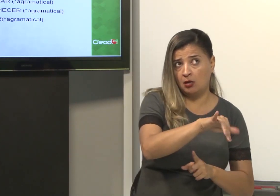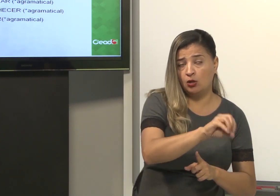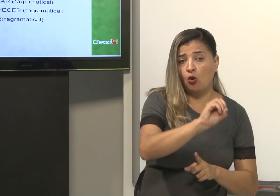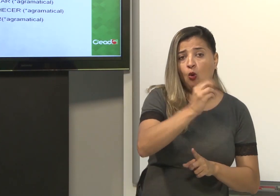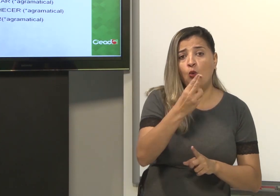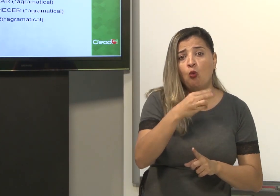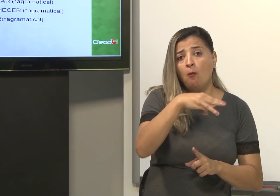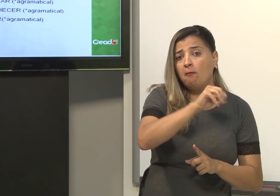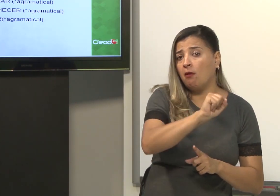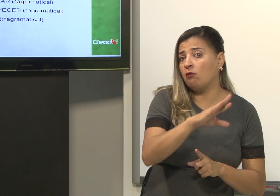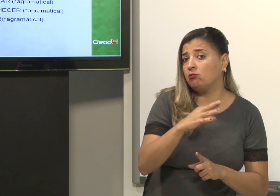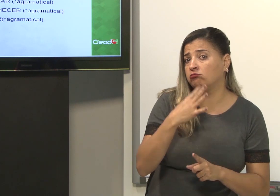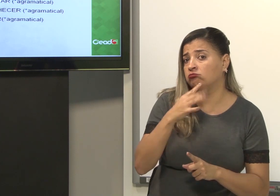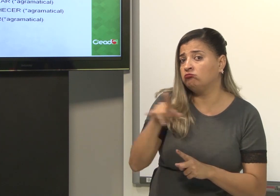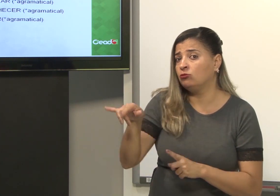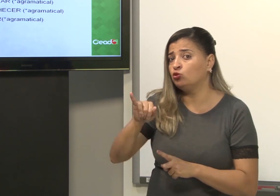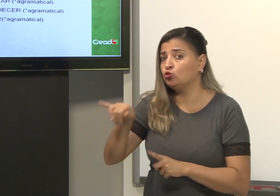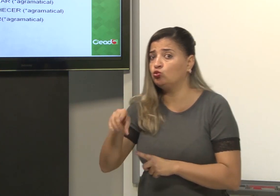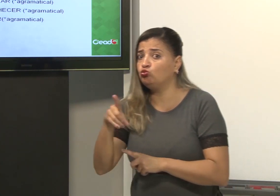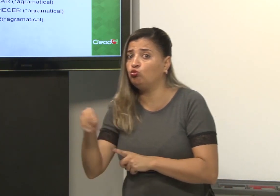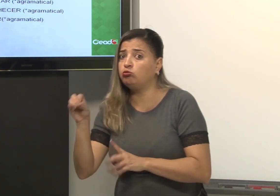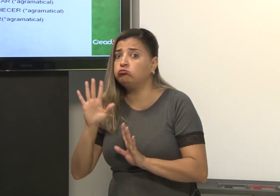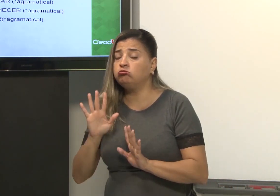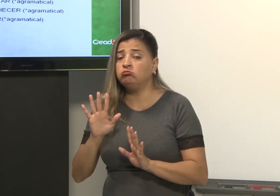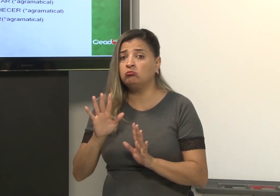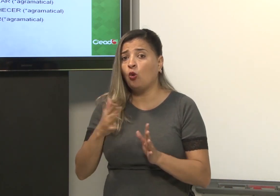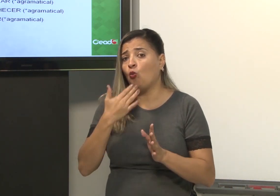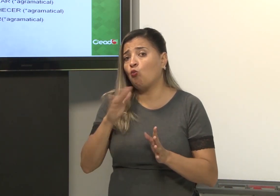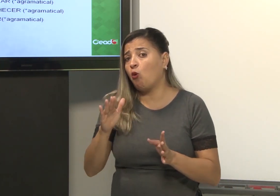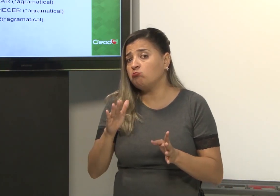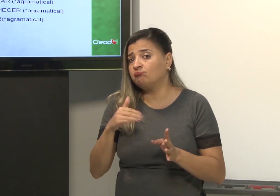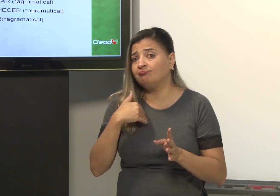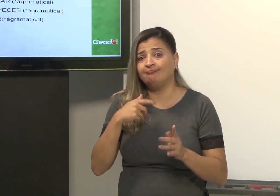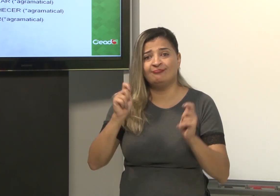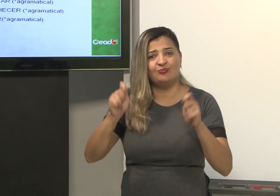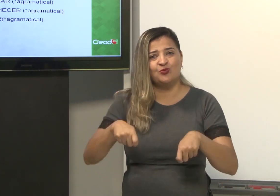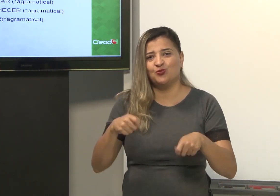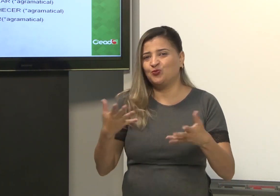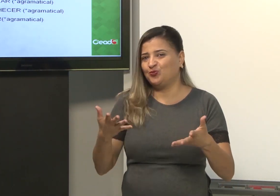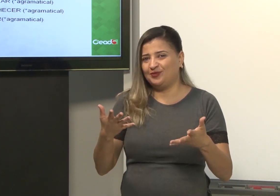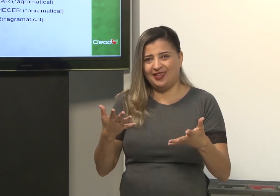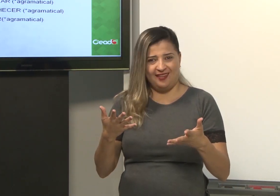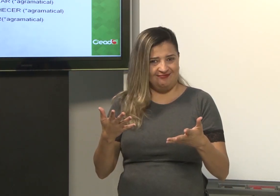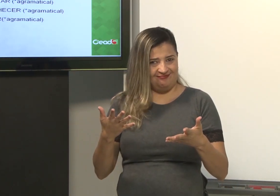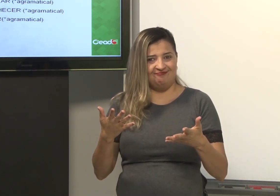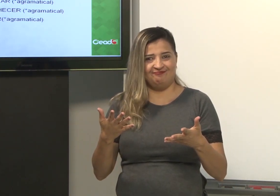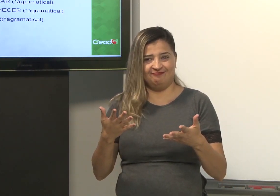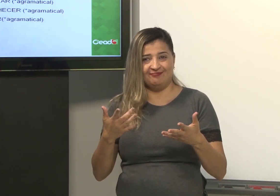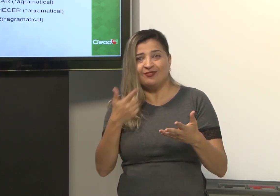Maria. Maria conhece João. Como que é isso? Então, não dá para saber.